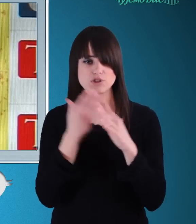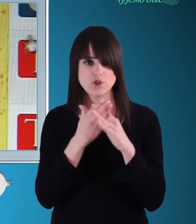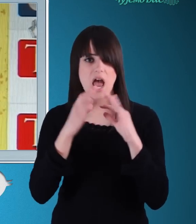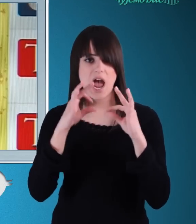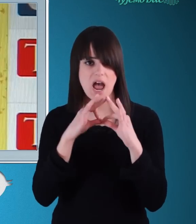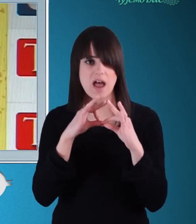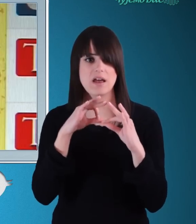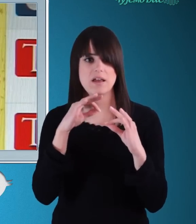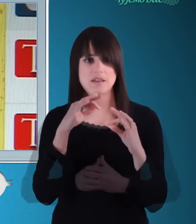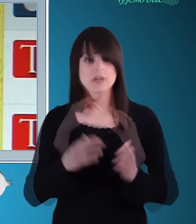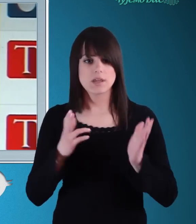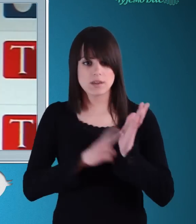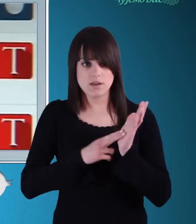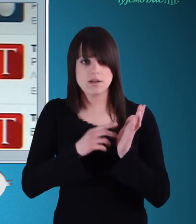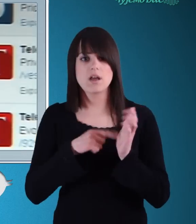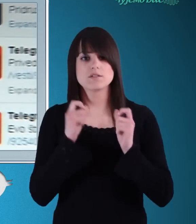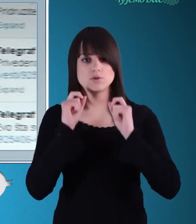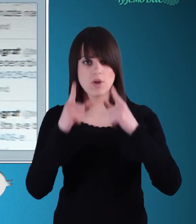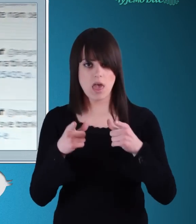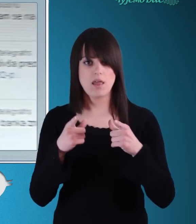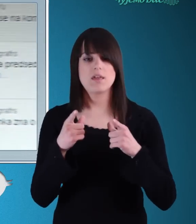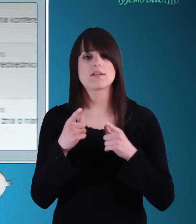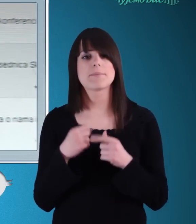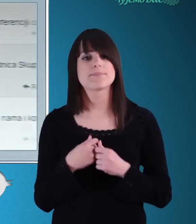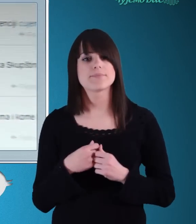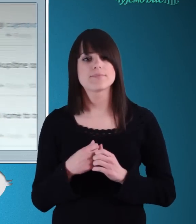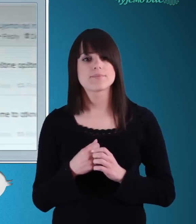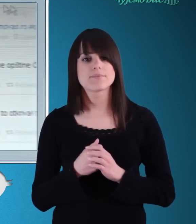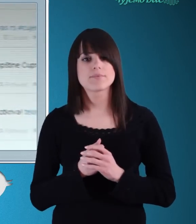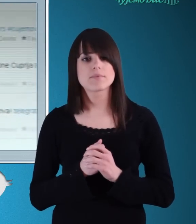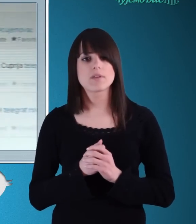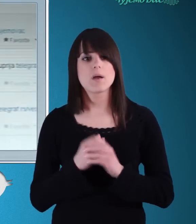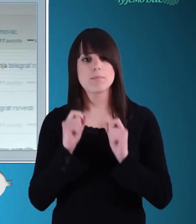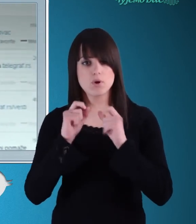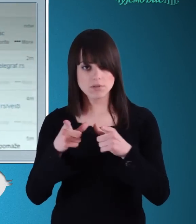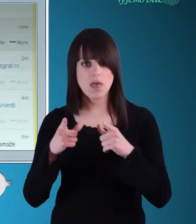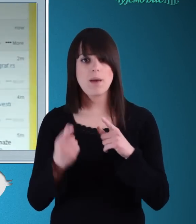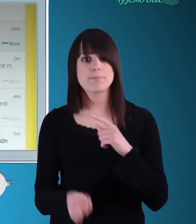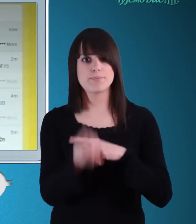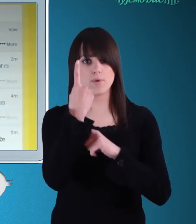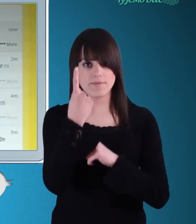Poruka će se pojaviti ovdje i to je uopštena poruka koju će videti svi koji vas prate.